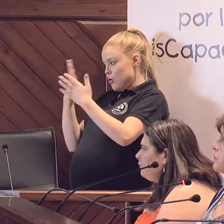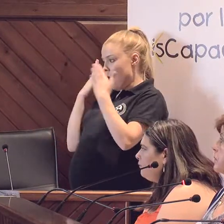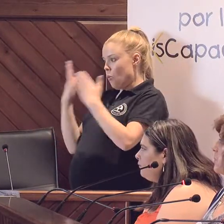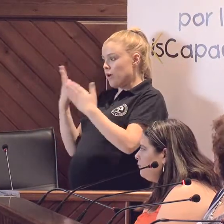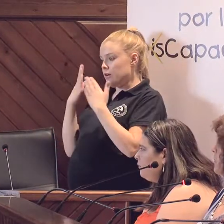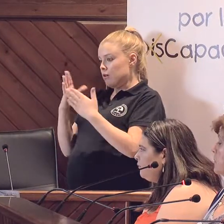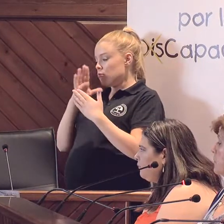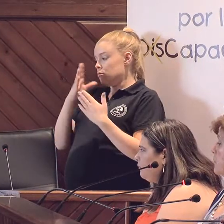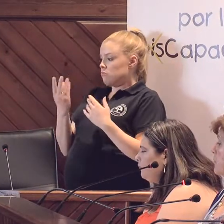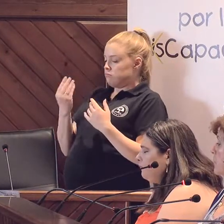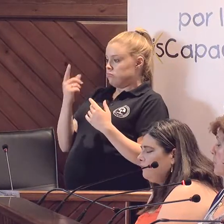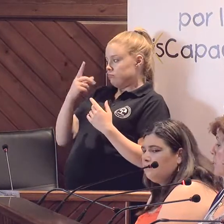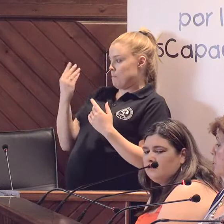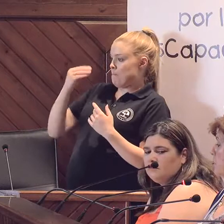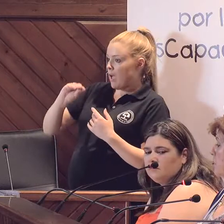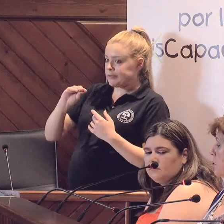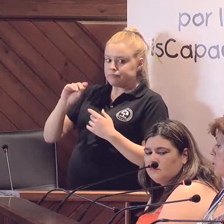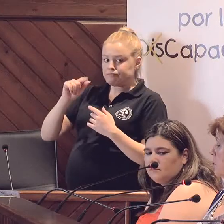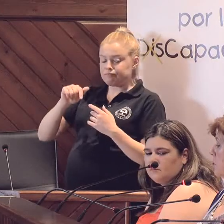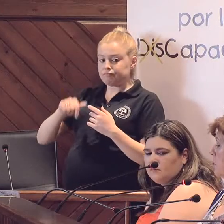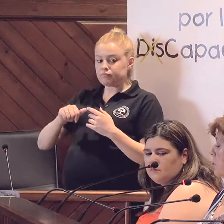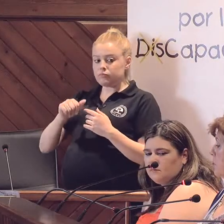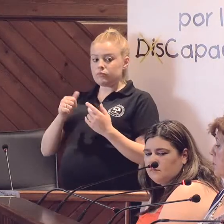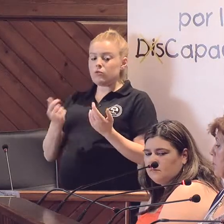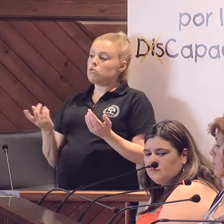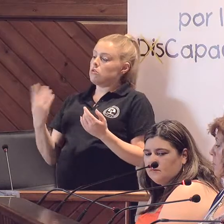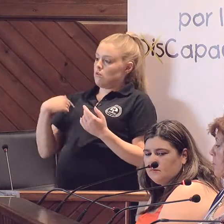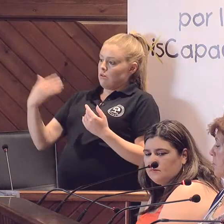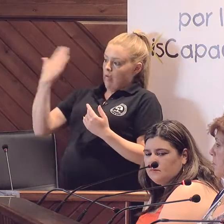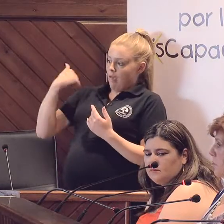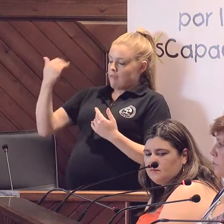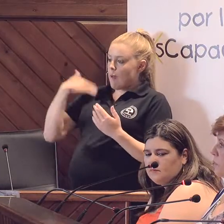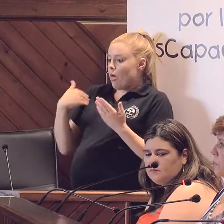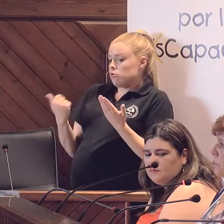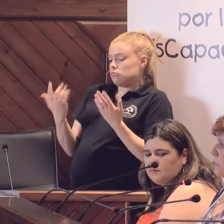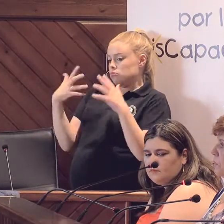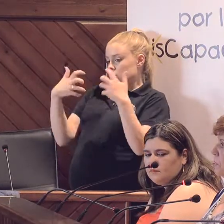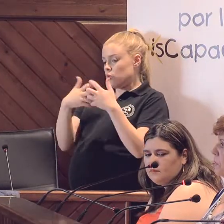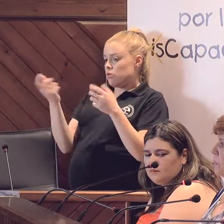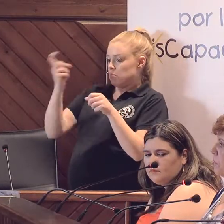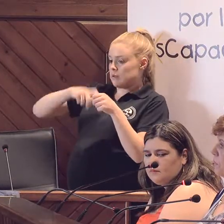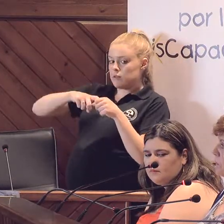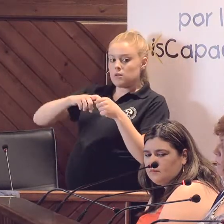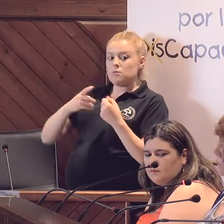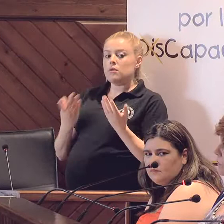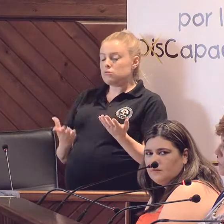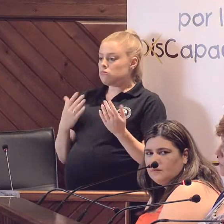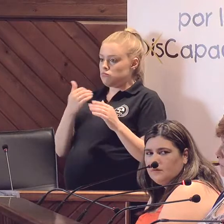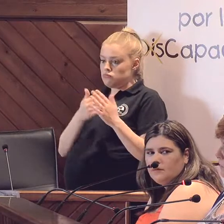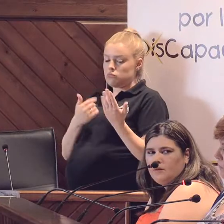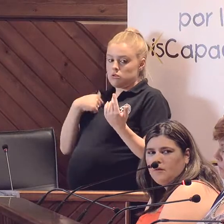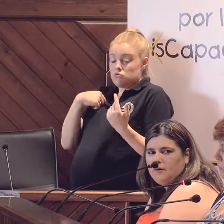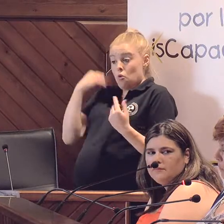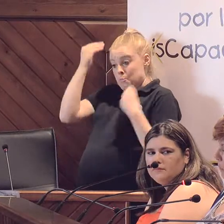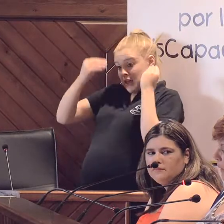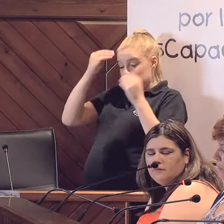porque, una vez más, como dije en la presentación, habéis contado con nosotros y la verdad es que han superado, bajo